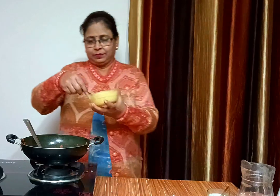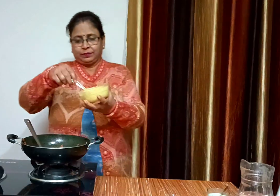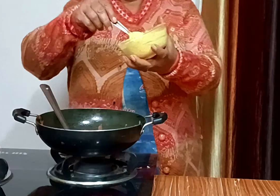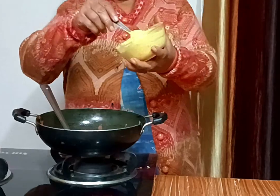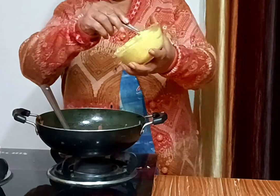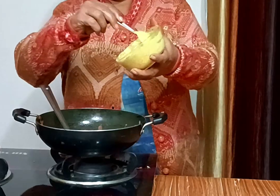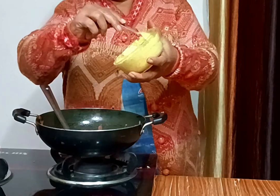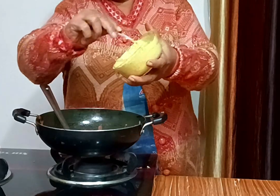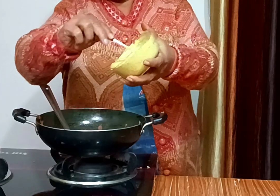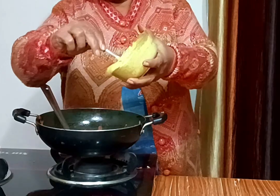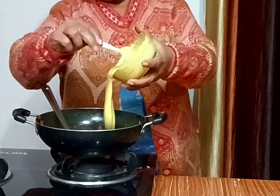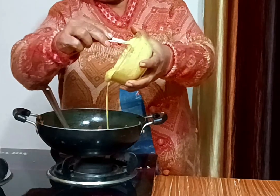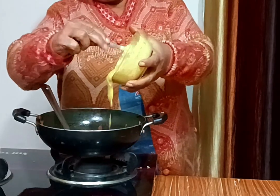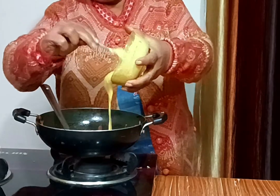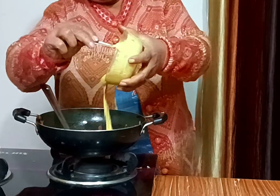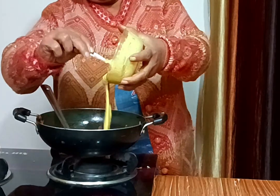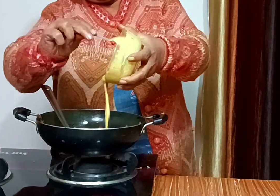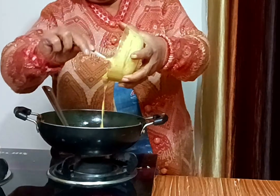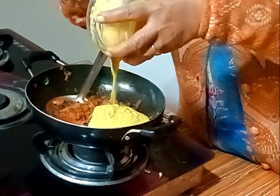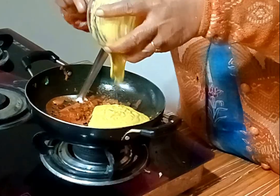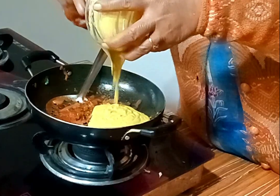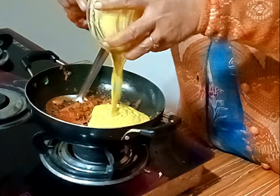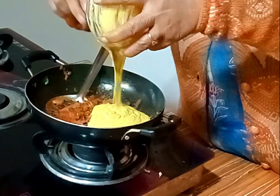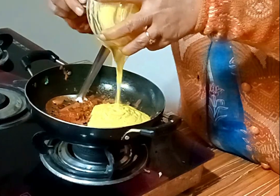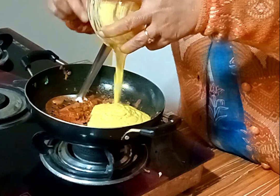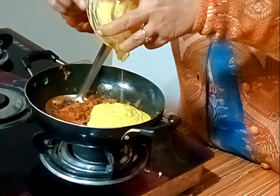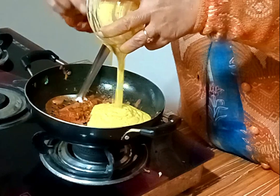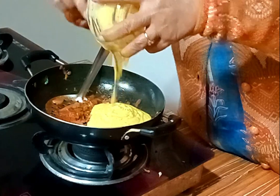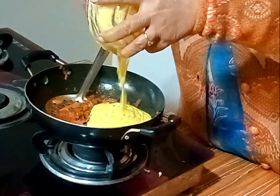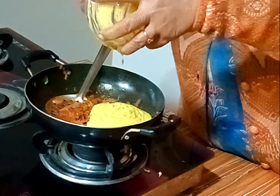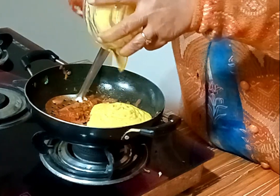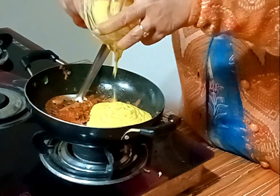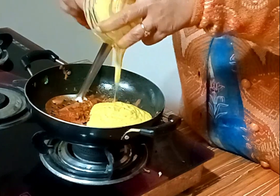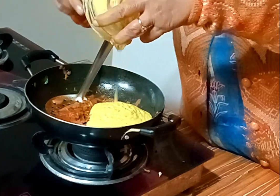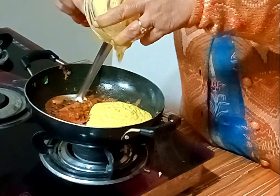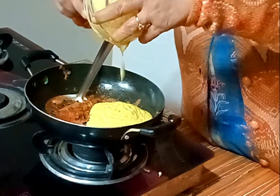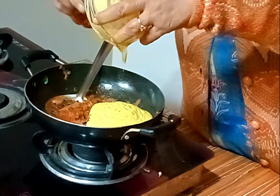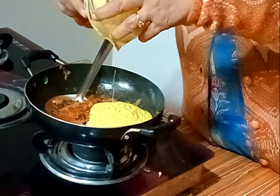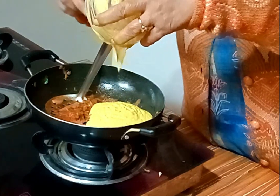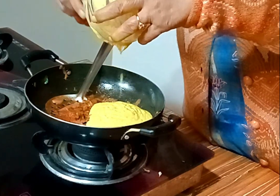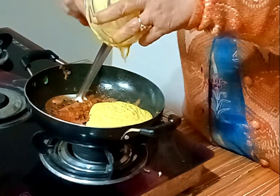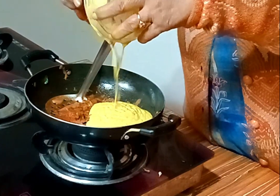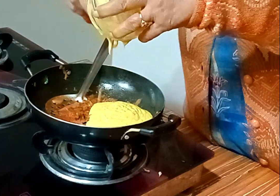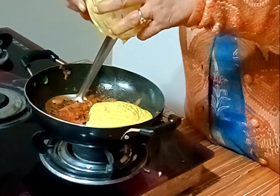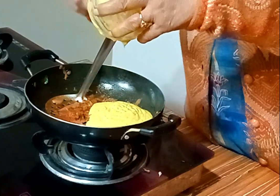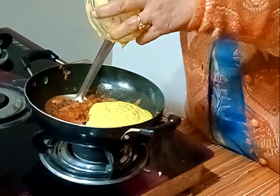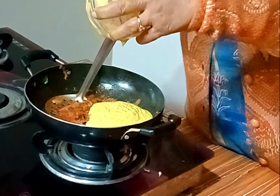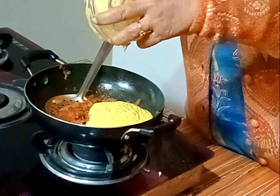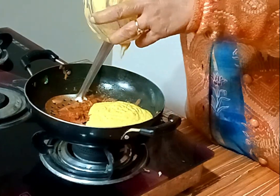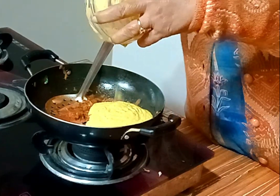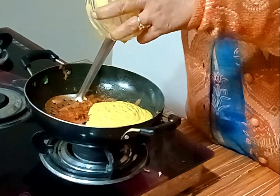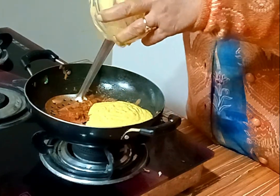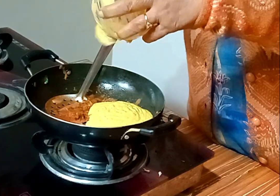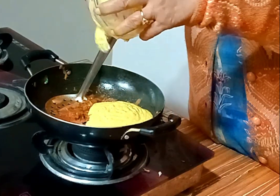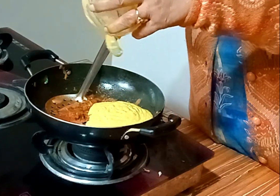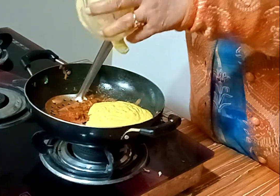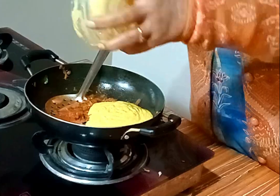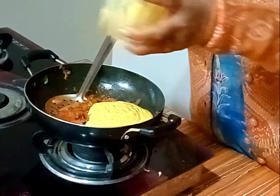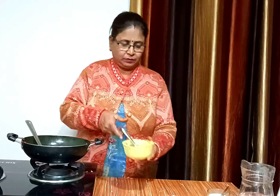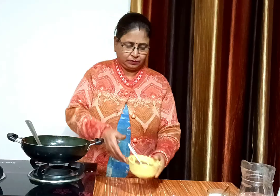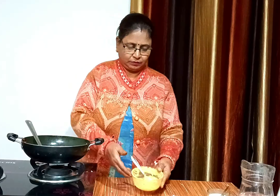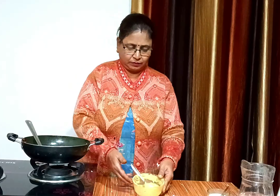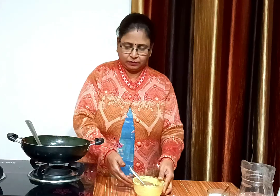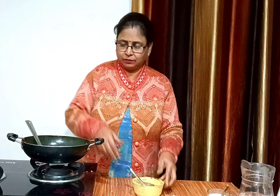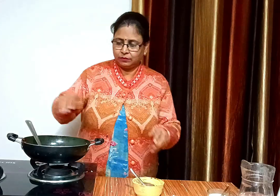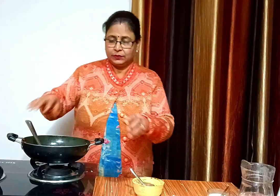अब